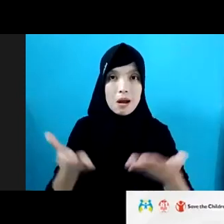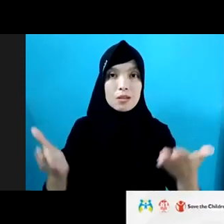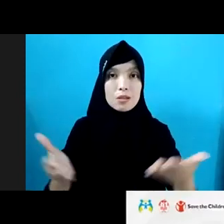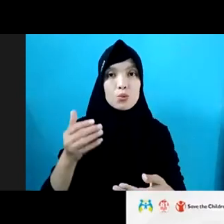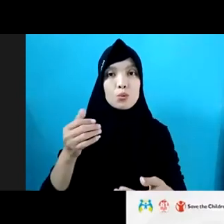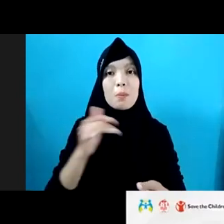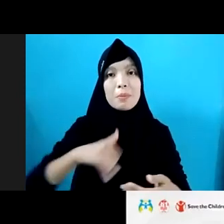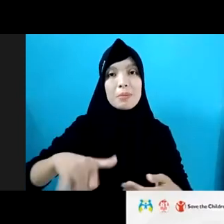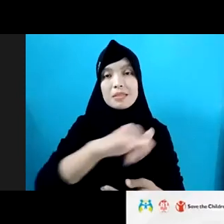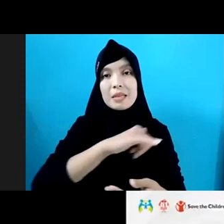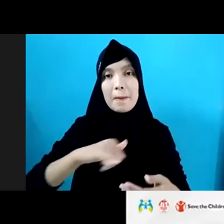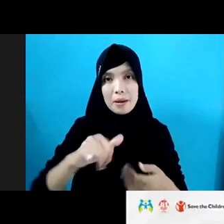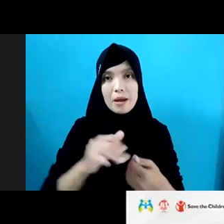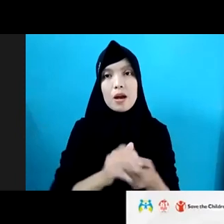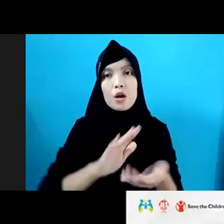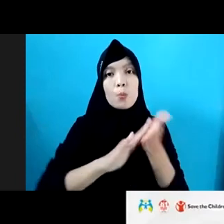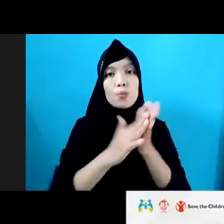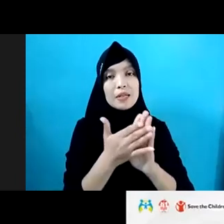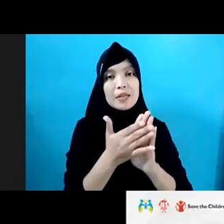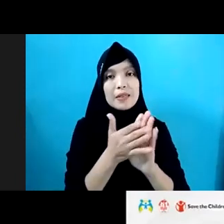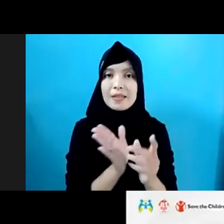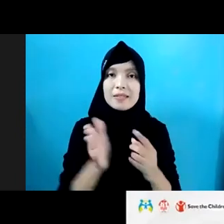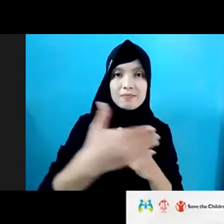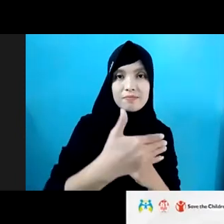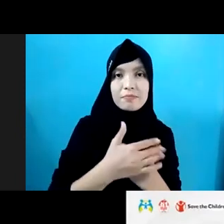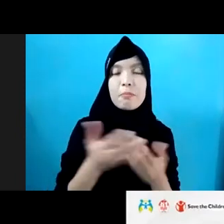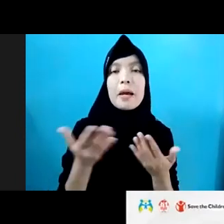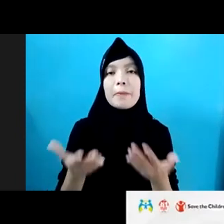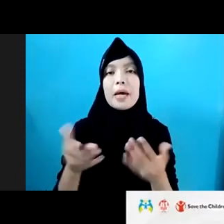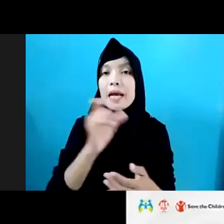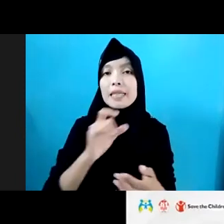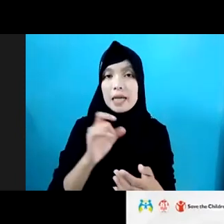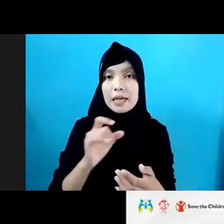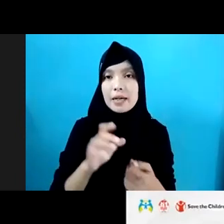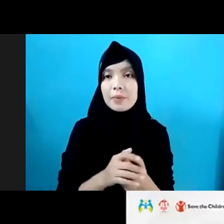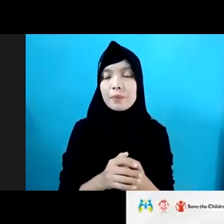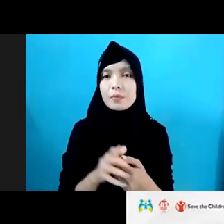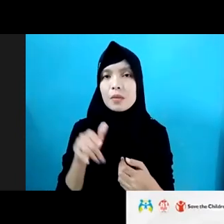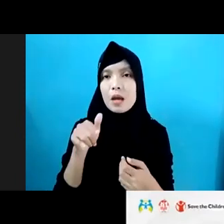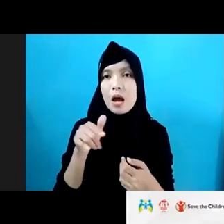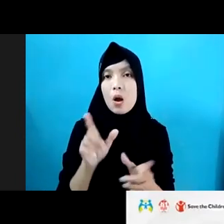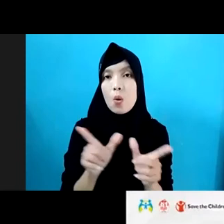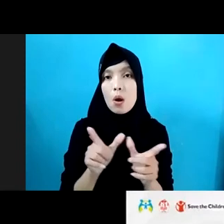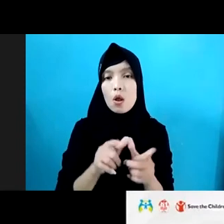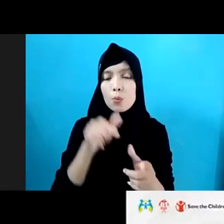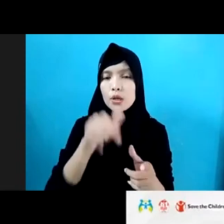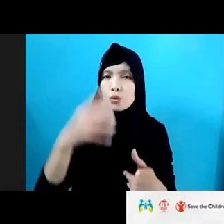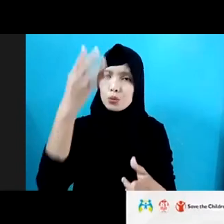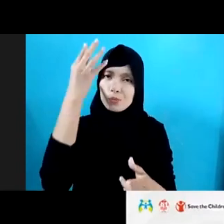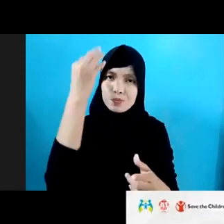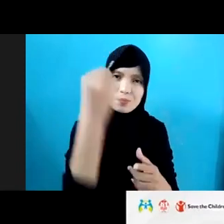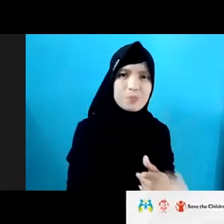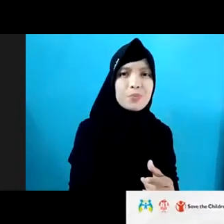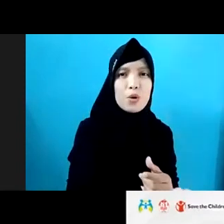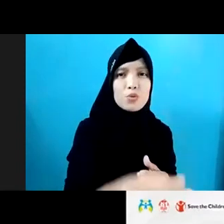Care Community, bagaimana caranya agar sekalipun itu di wilayah terpencil, mereka tidak hanya